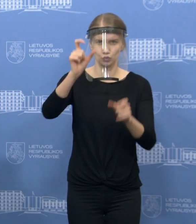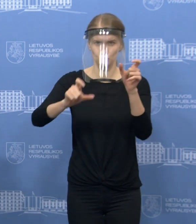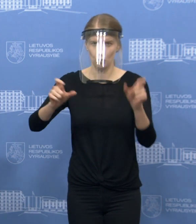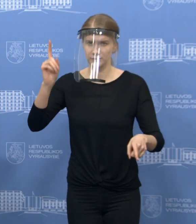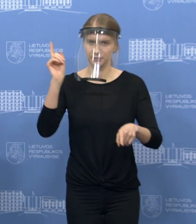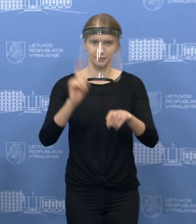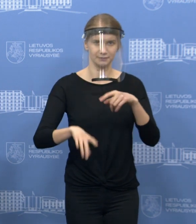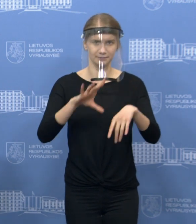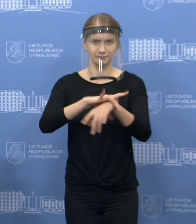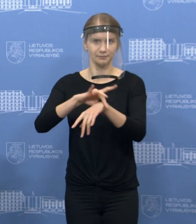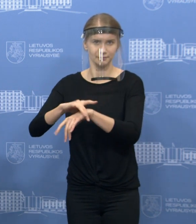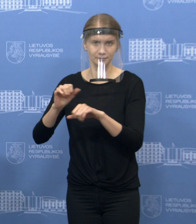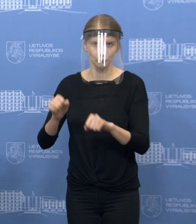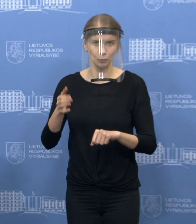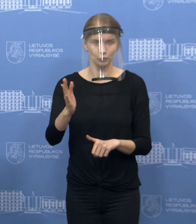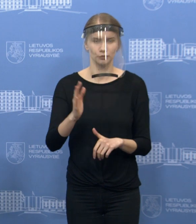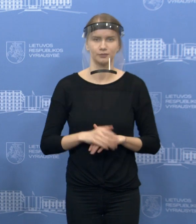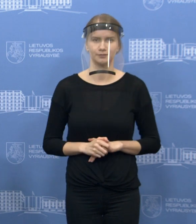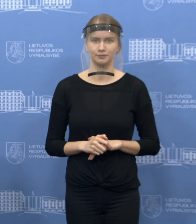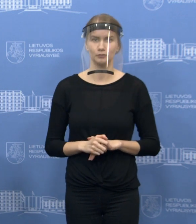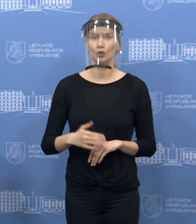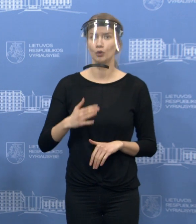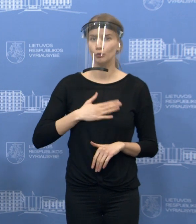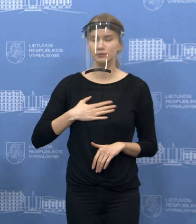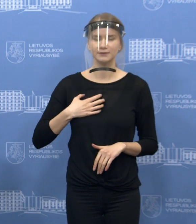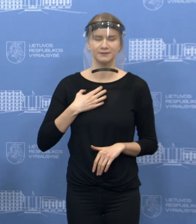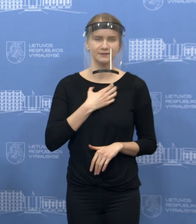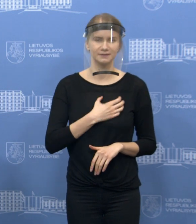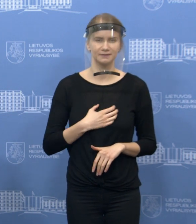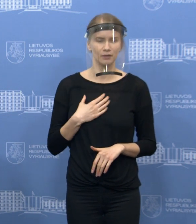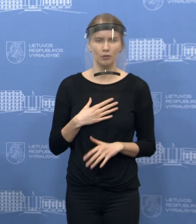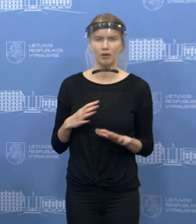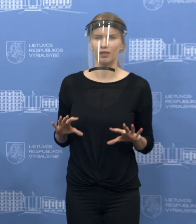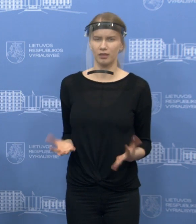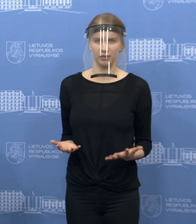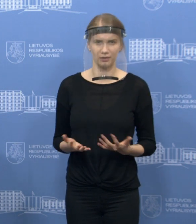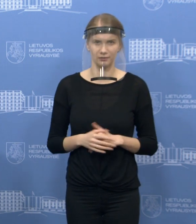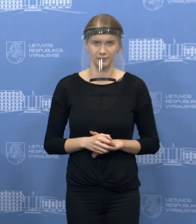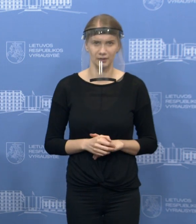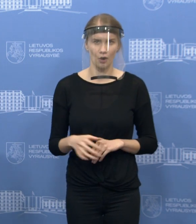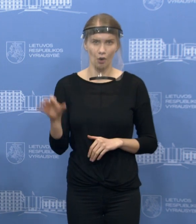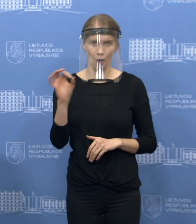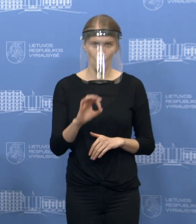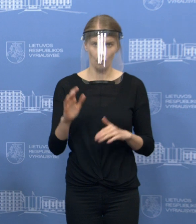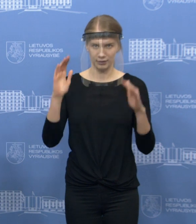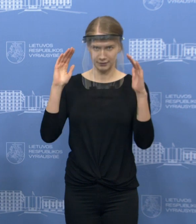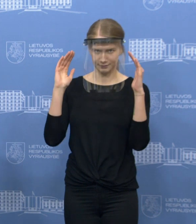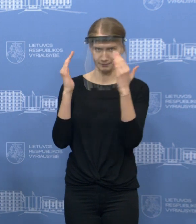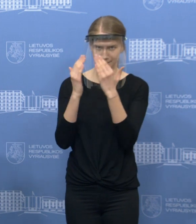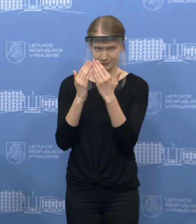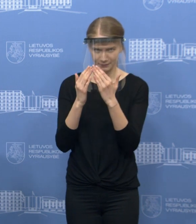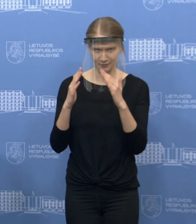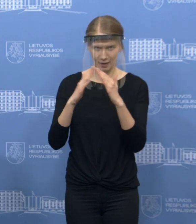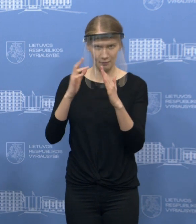pažaidimus. Na, mūsų prioritetas tai yra vadinamieji izoliaciniai pažaidimai, tai yra